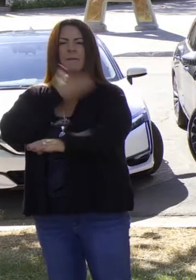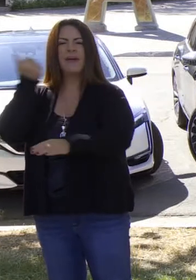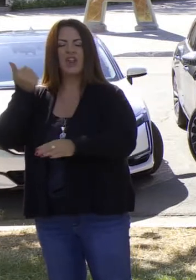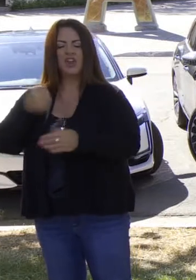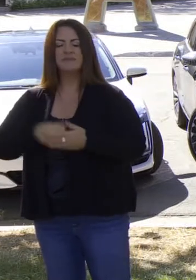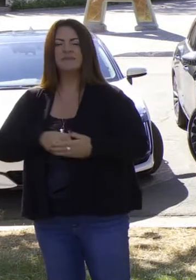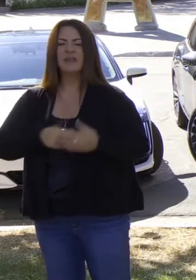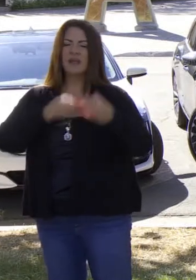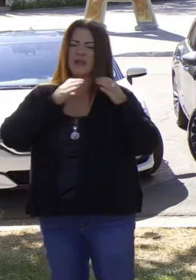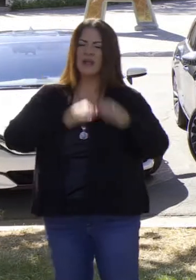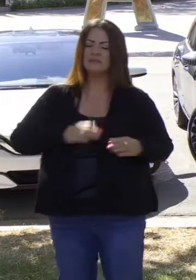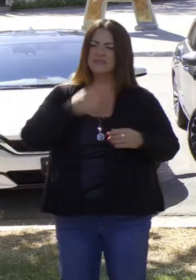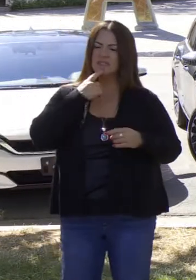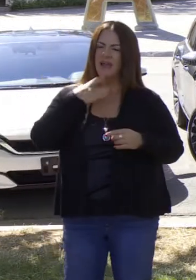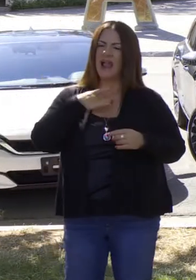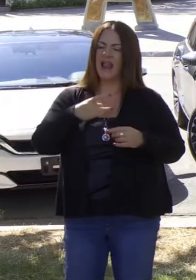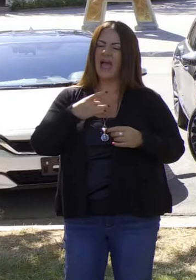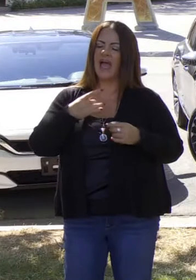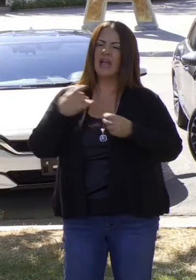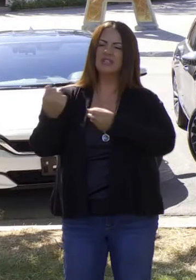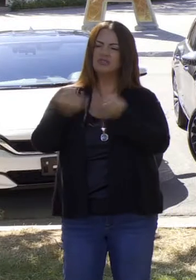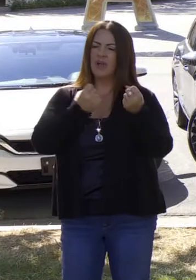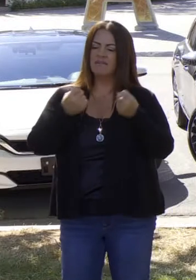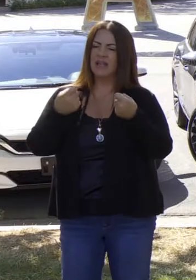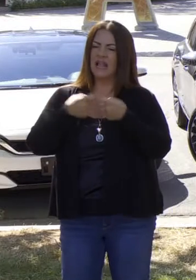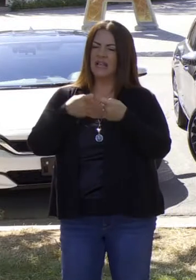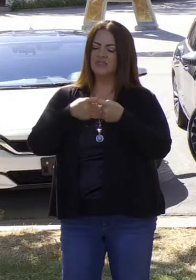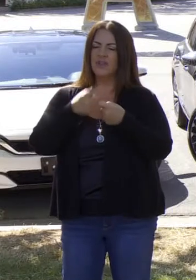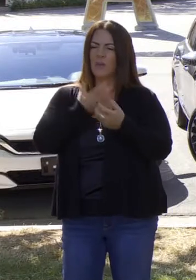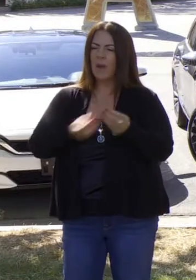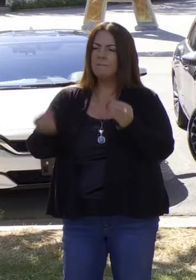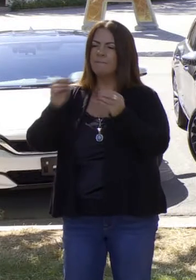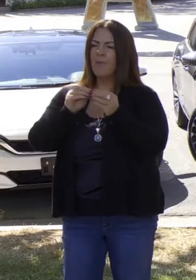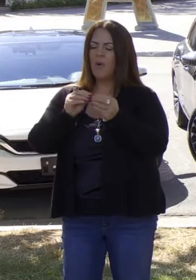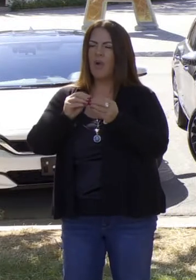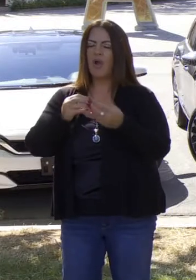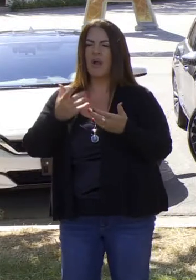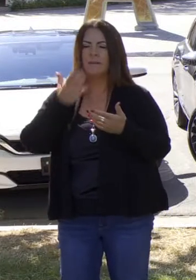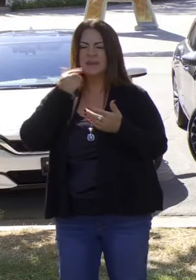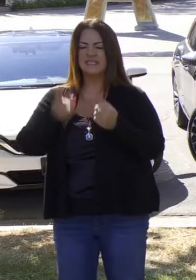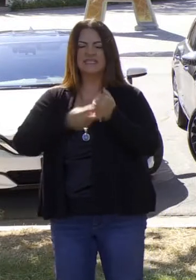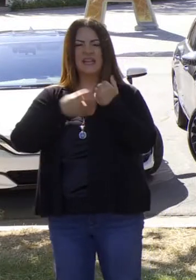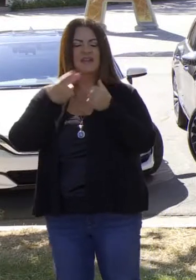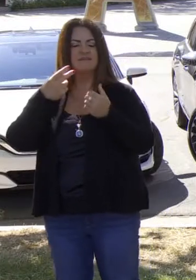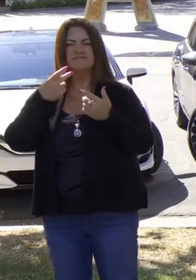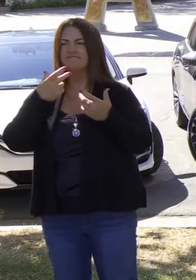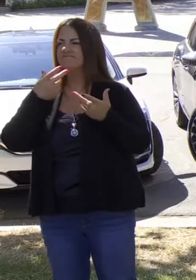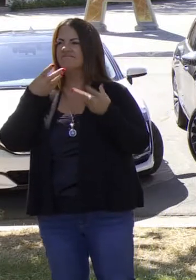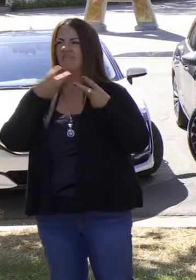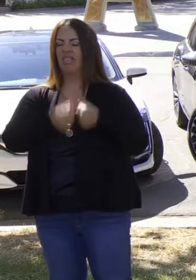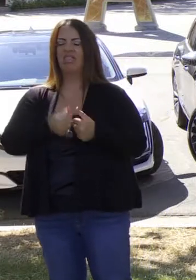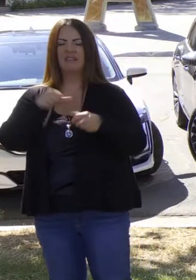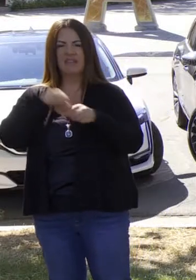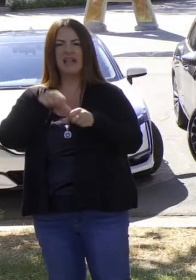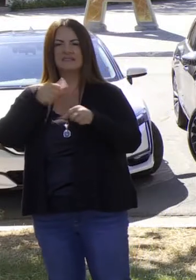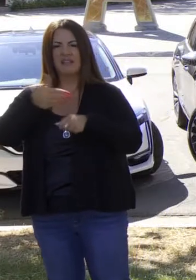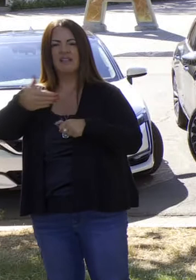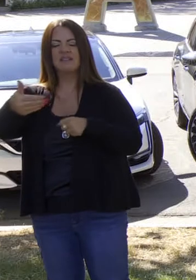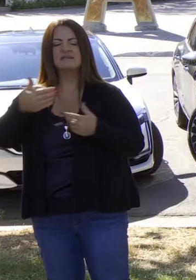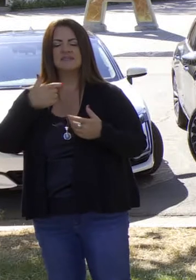eléctrico y los clientes dijeron, ah, me gusta manejar el eléctrico, quiero más porque esto me ayuda a conservar